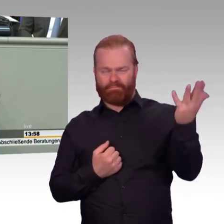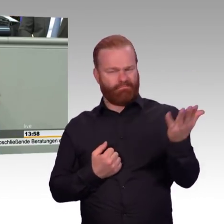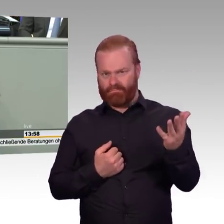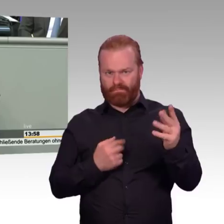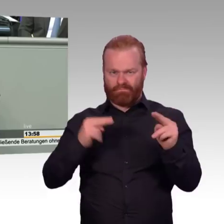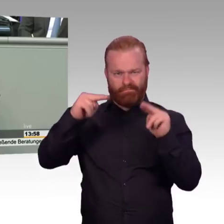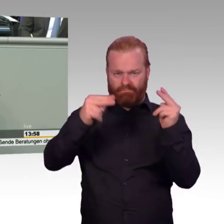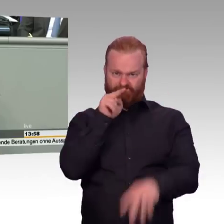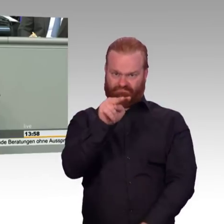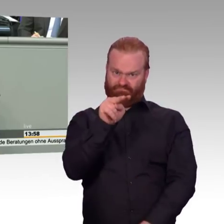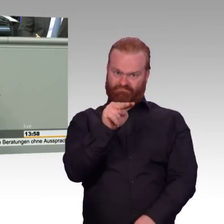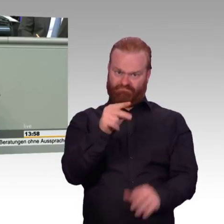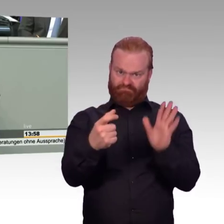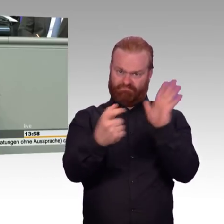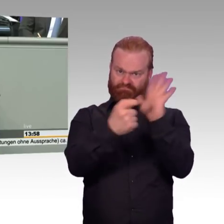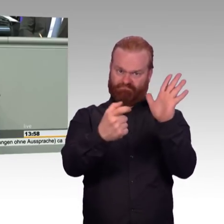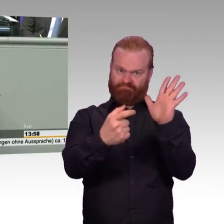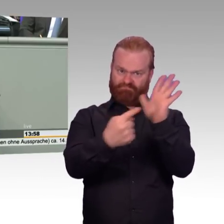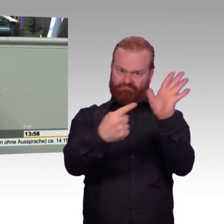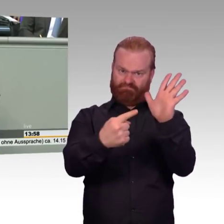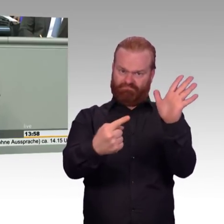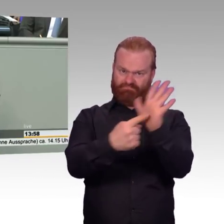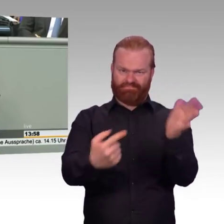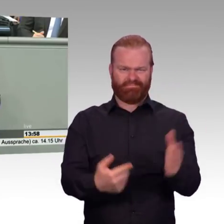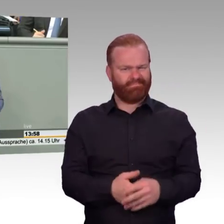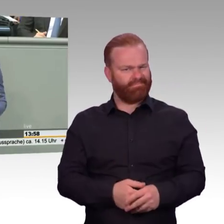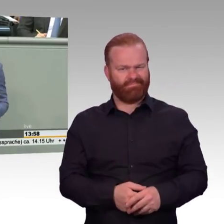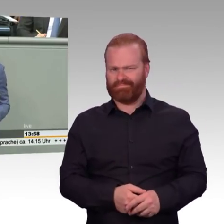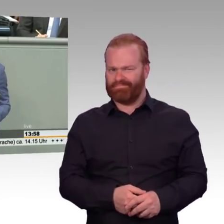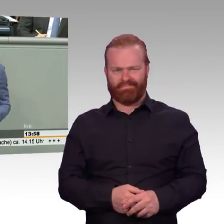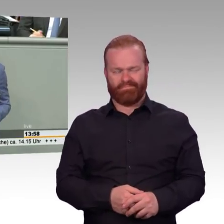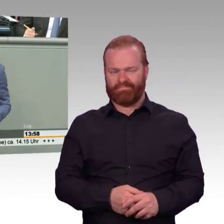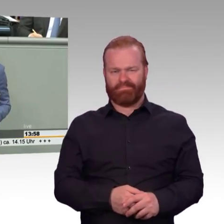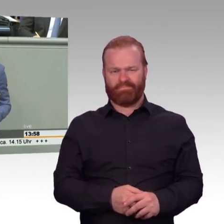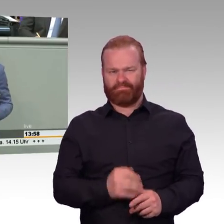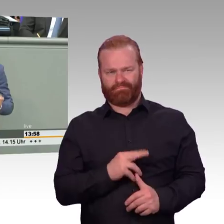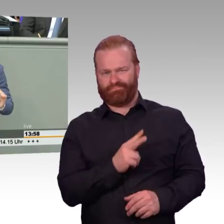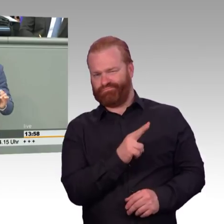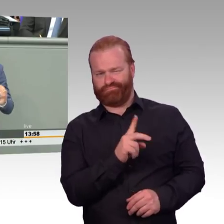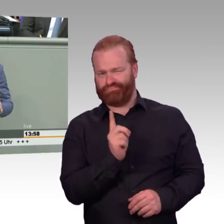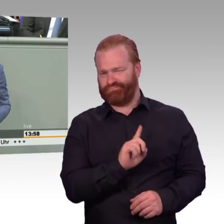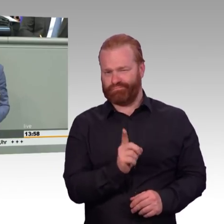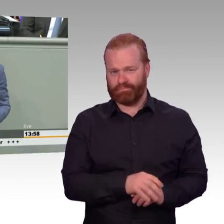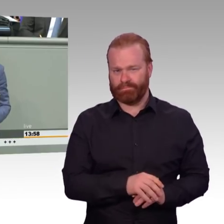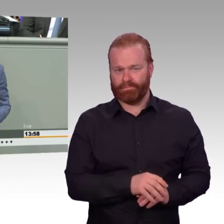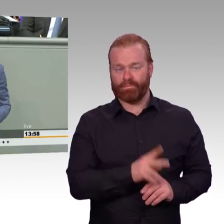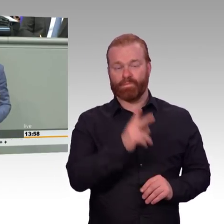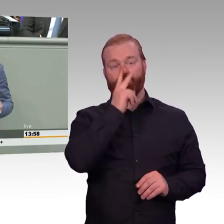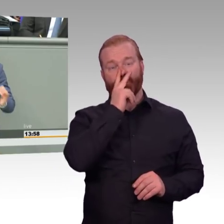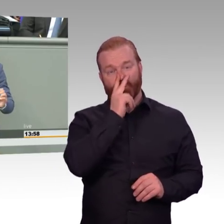Strukturen zu zerstören. Bewährte deutsche Schlüsselindustrien werden systematisch abgewickelt mit deutschen Steuergeldern. Und